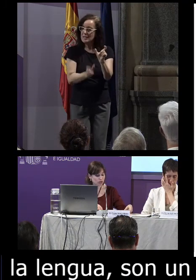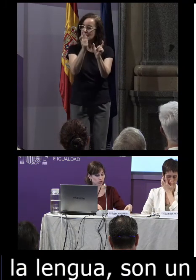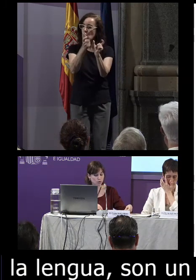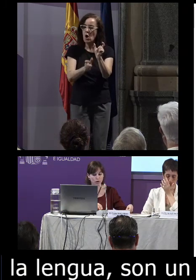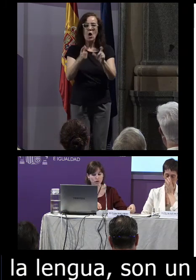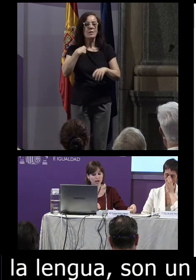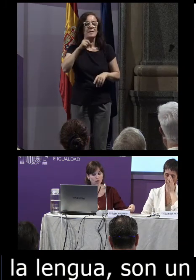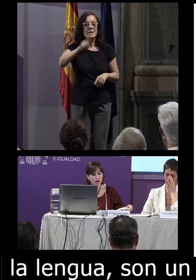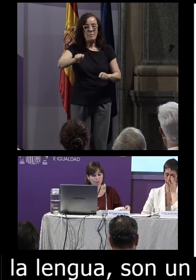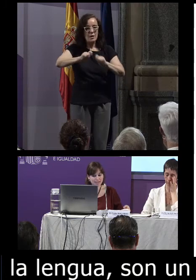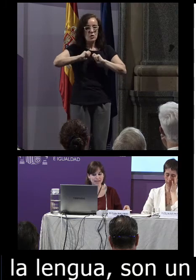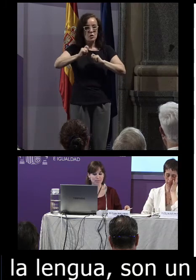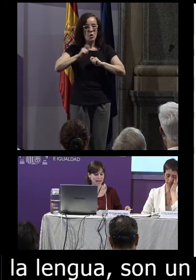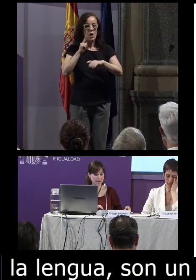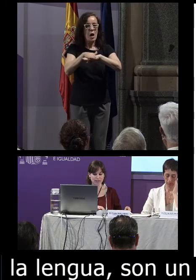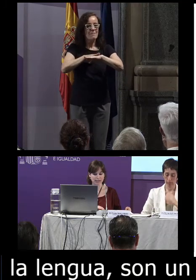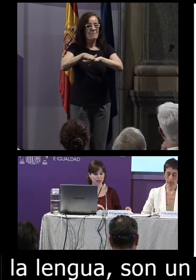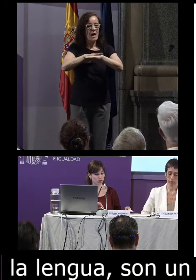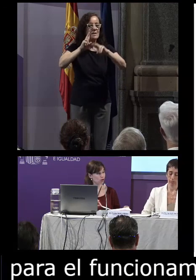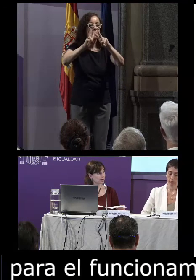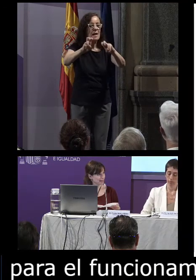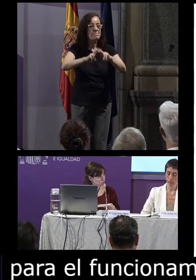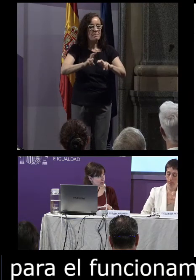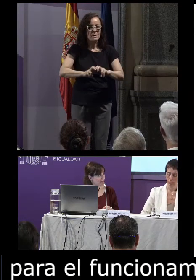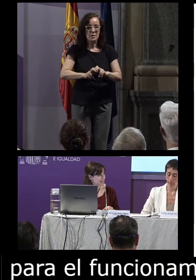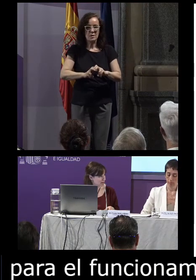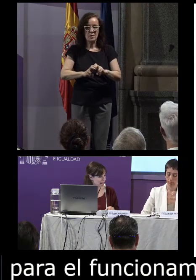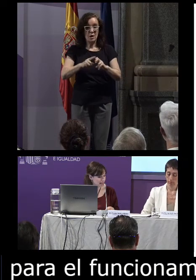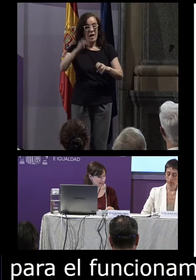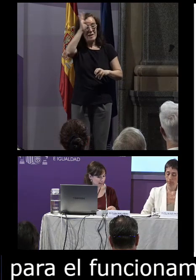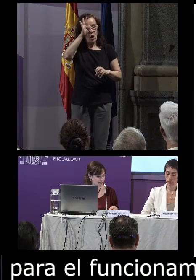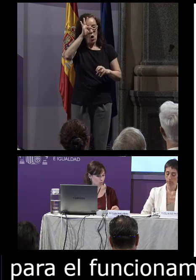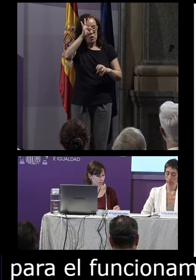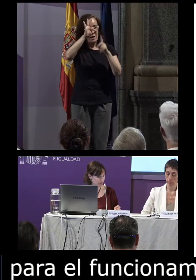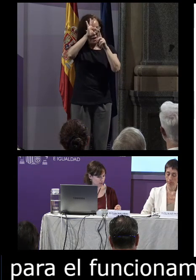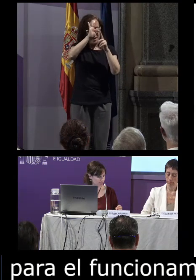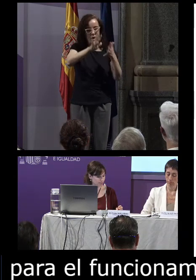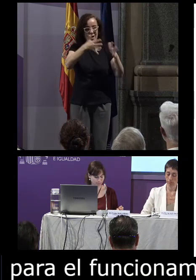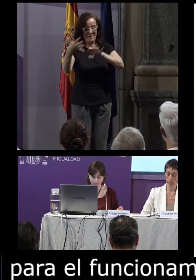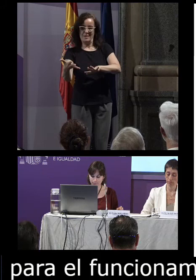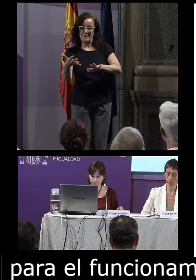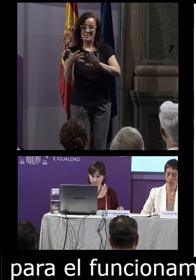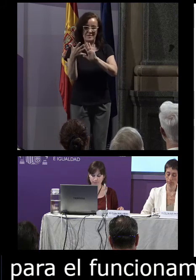además nos proporcionan una base para la investigación teórica y aplicada de la lengua misma